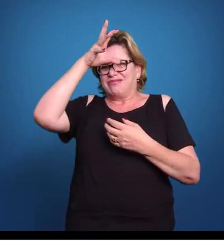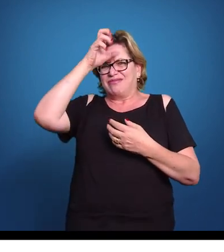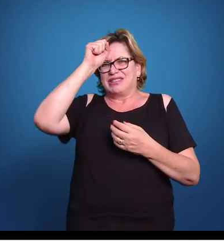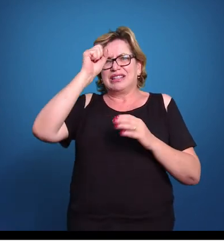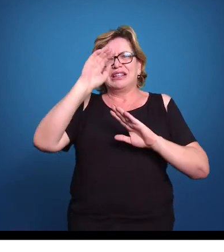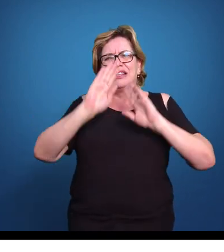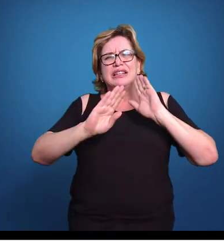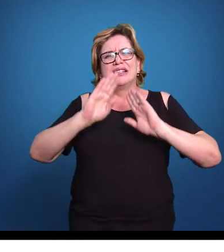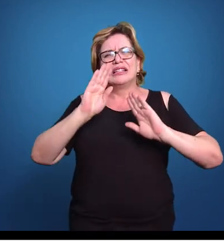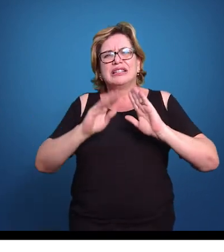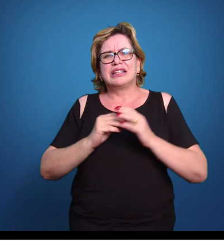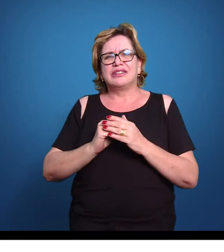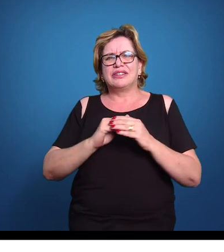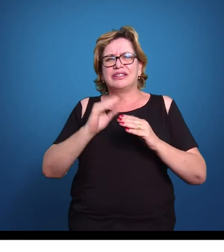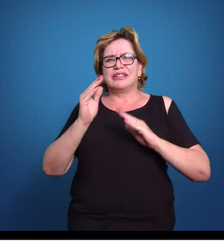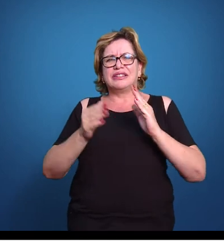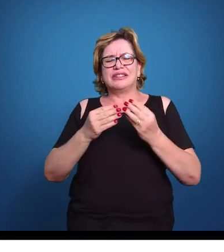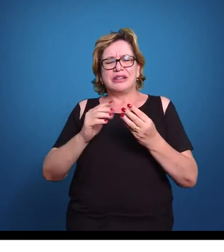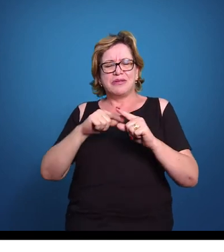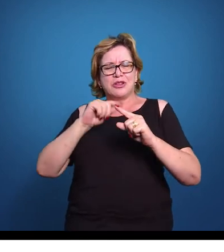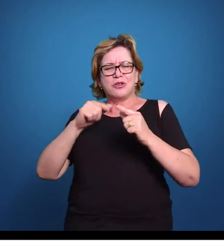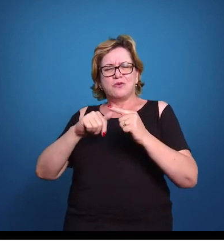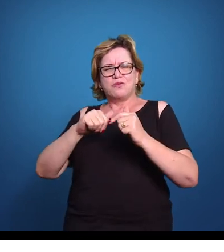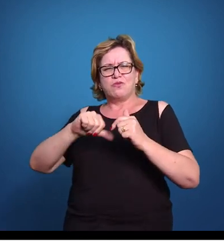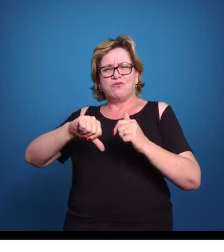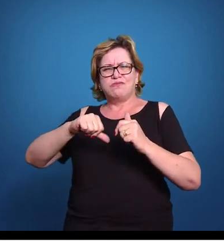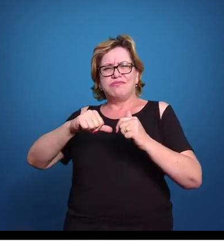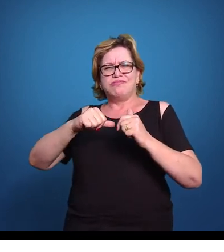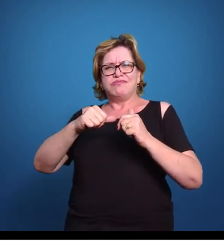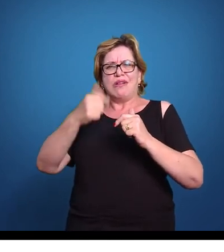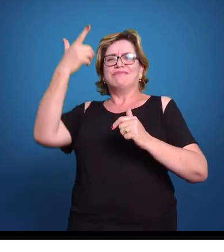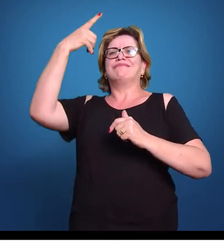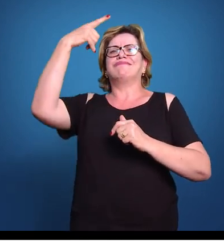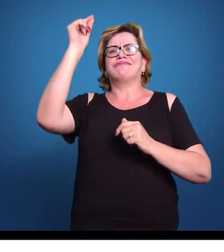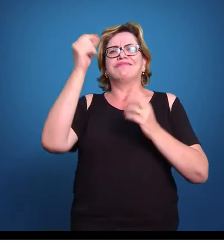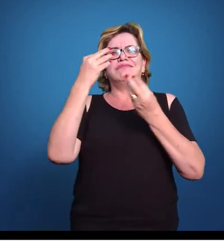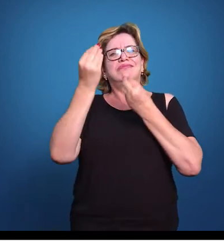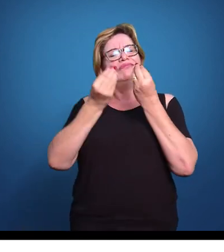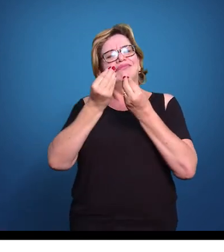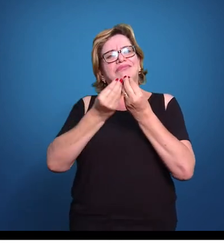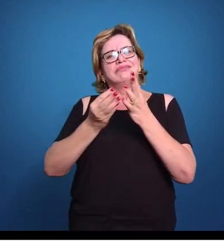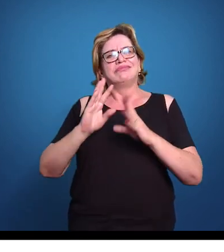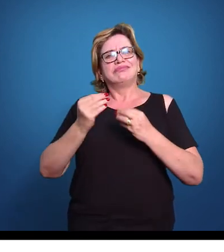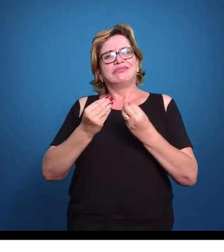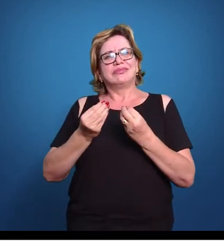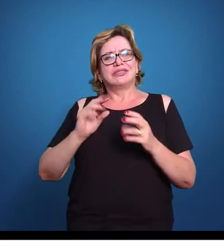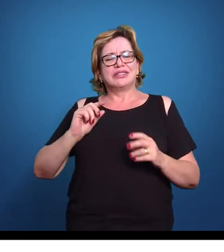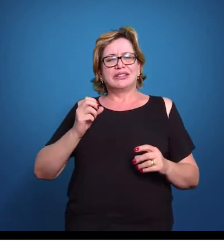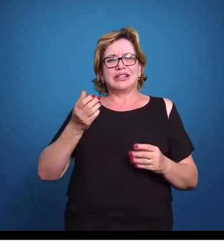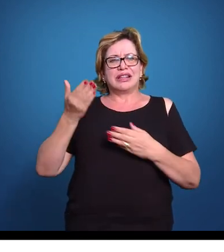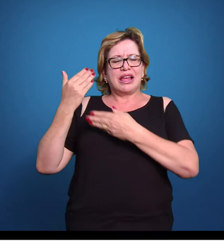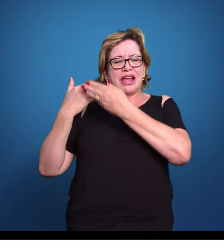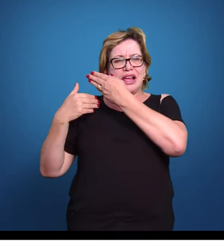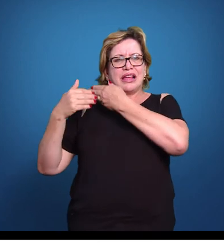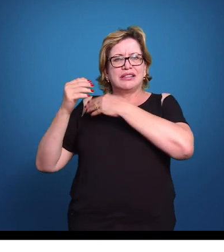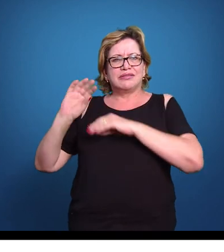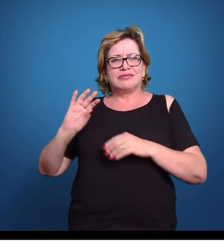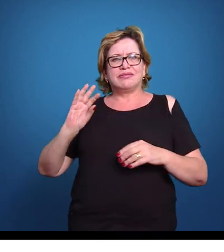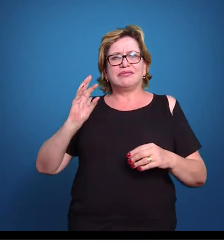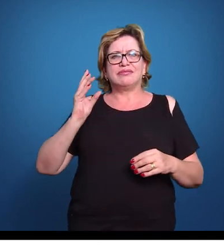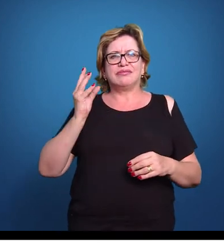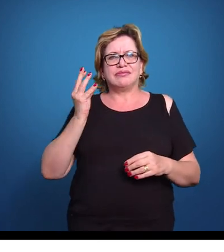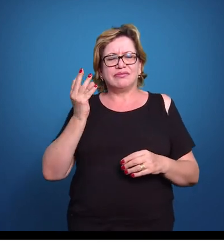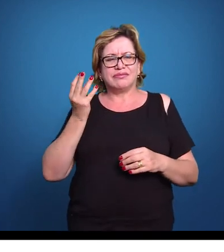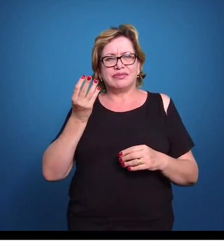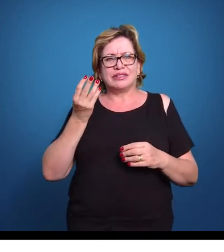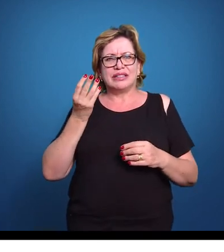um patamar pretendido. Mas quando ocorreu, digamos assim, entre